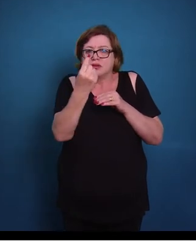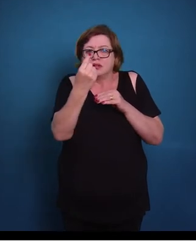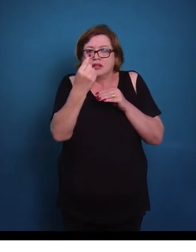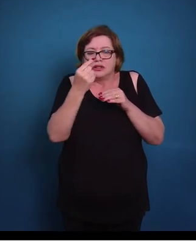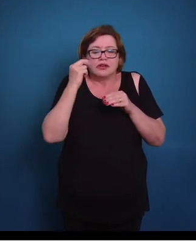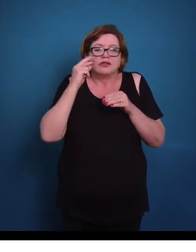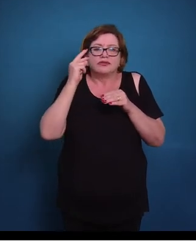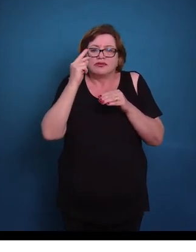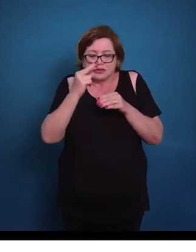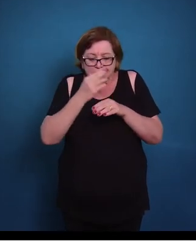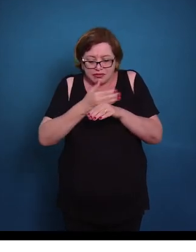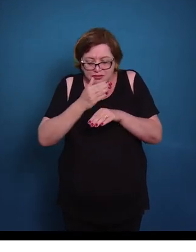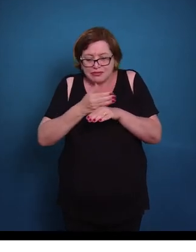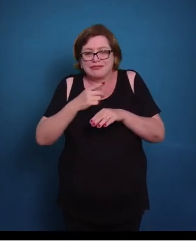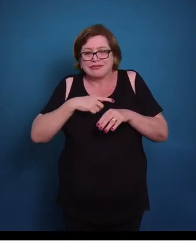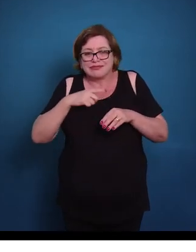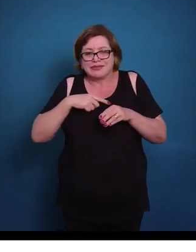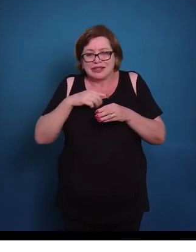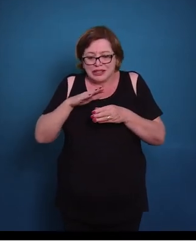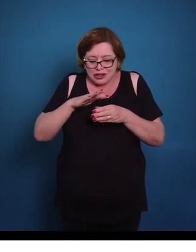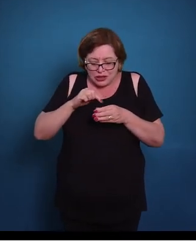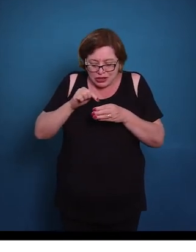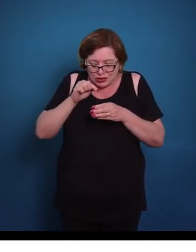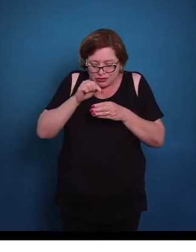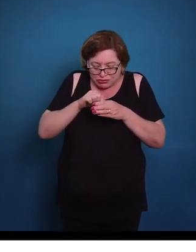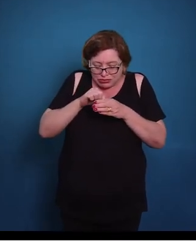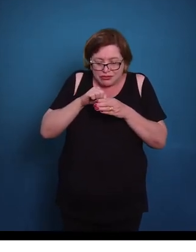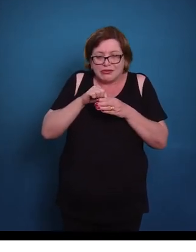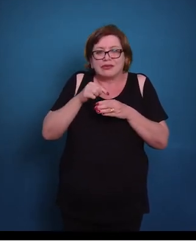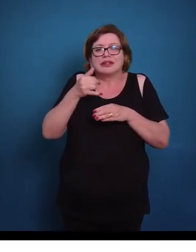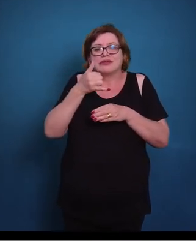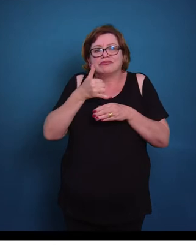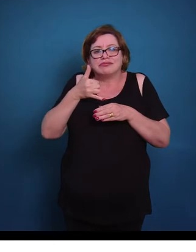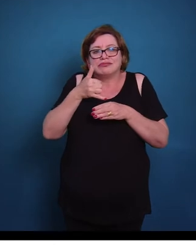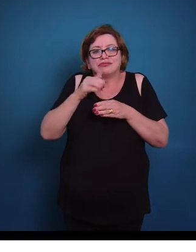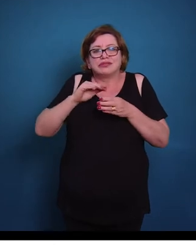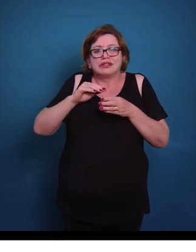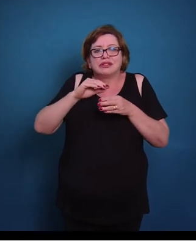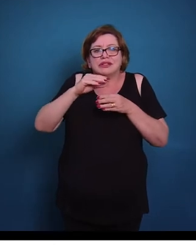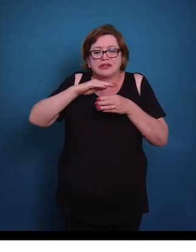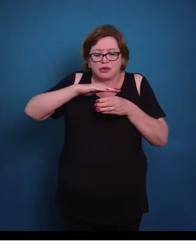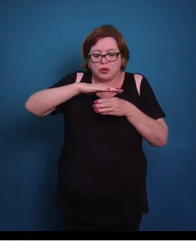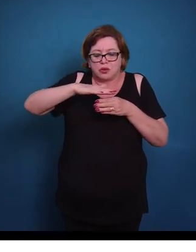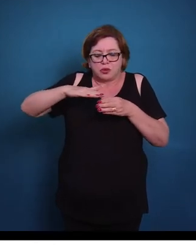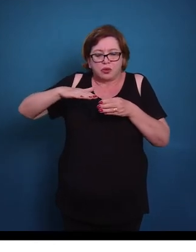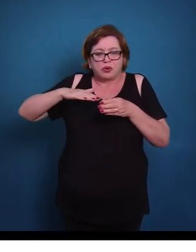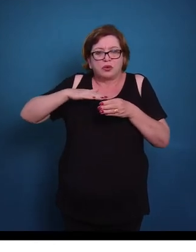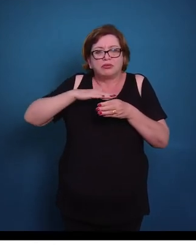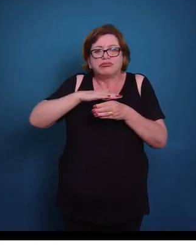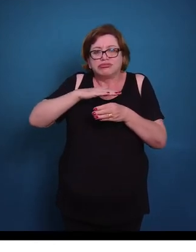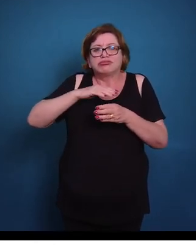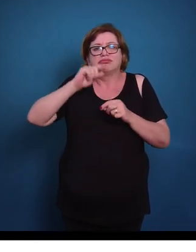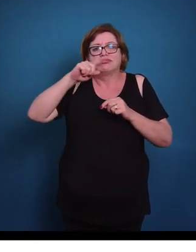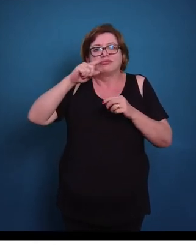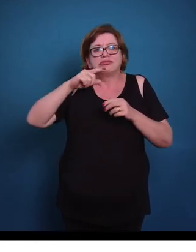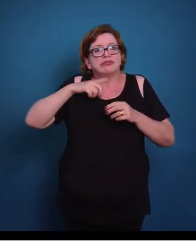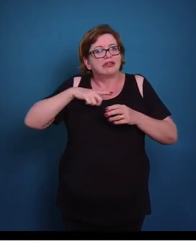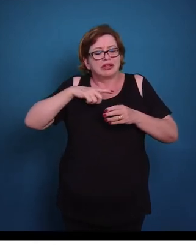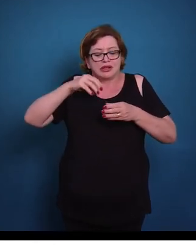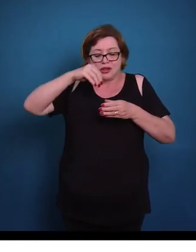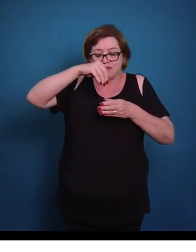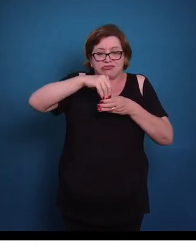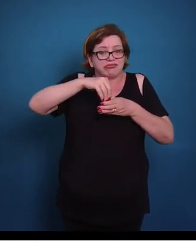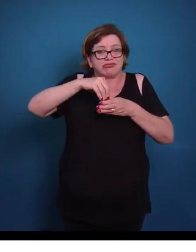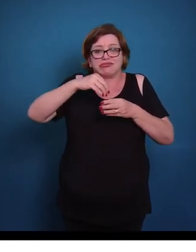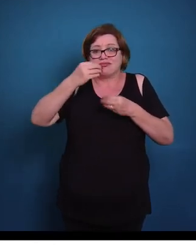espaço branco. Aqui seria a região onde nós temos armazenamento de gordura. E aqui na periferia da célula é onde está o citoplasma e o núcleo.